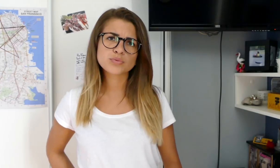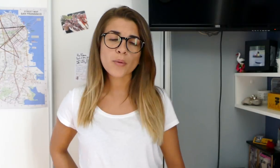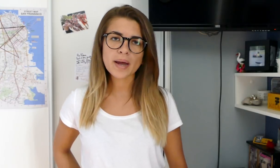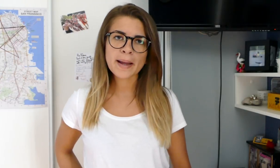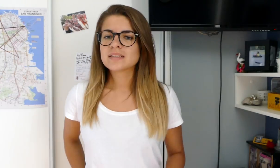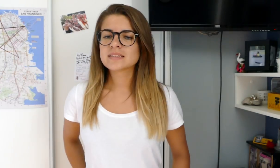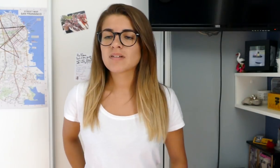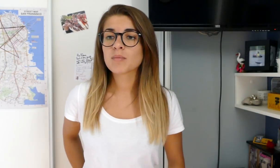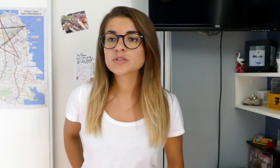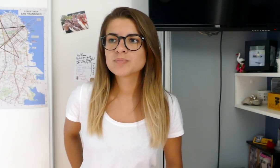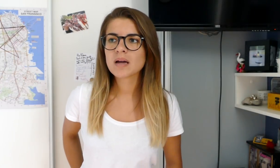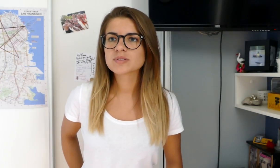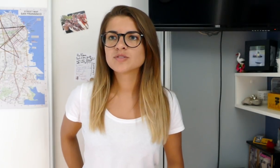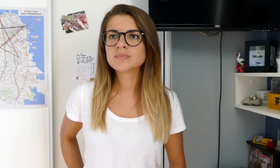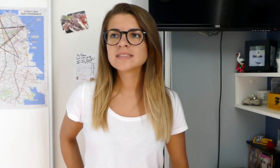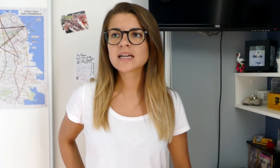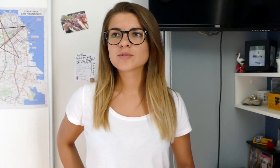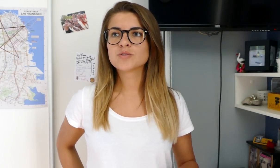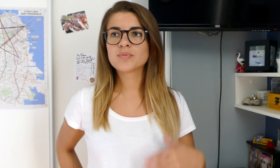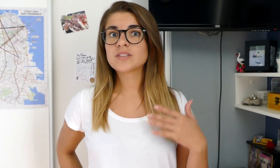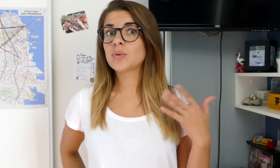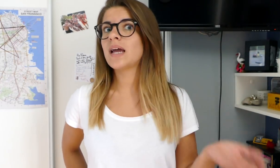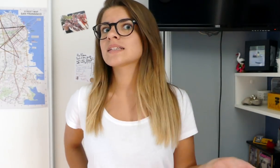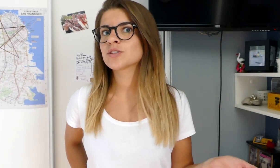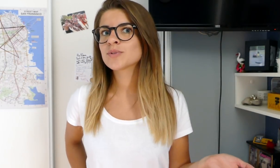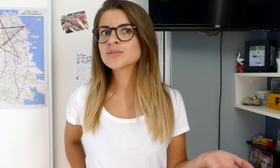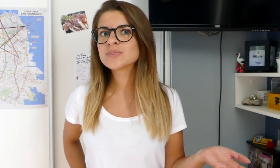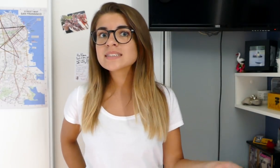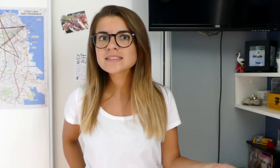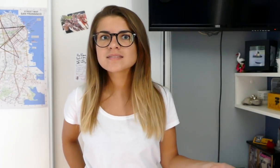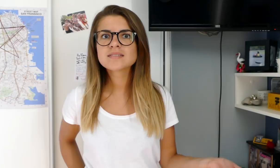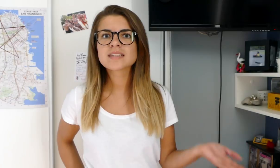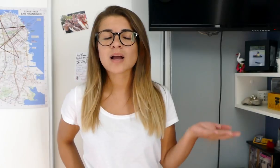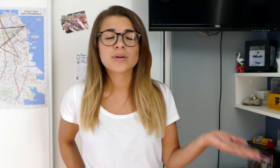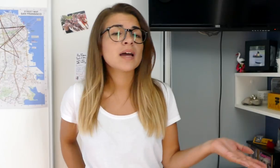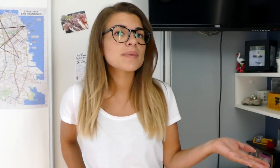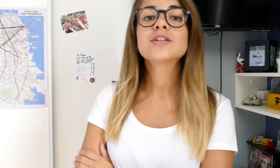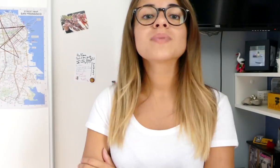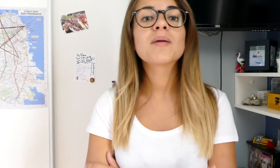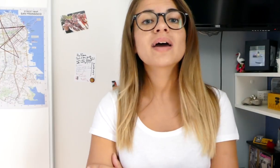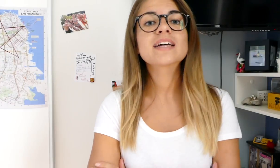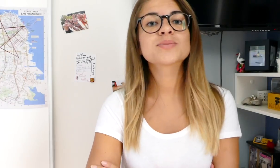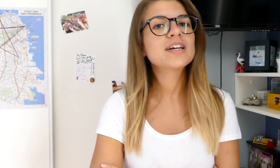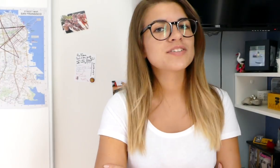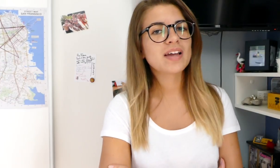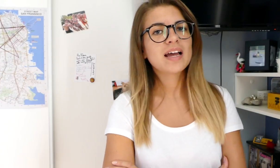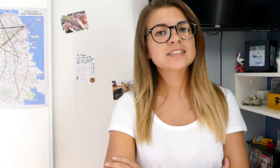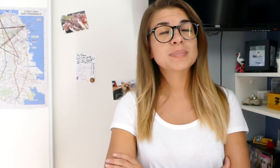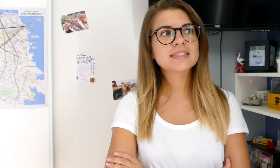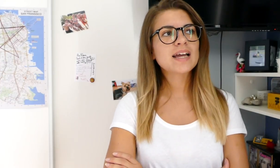12 ans, voilà. C'était vraiment super parce que je me disais que je pouvais jouer un instrument de musique. C'était incroyable. Je me rappelle un soir, j'ai fait un spectacle